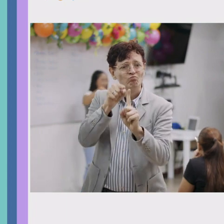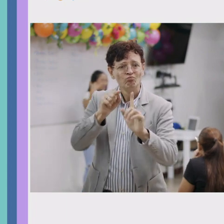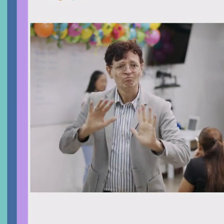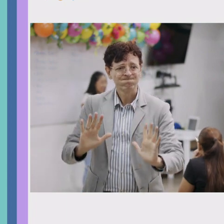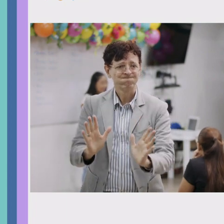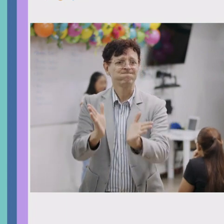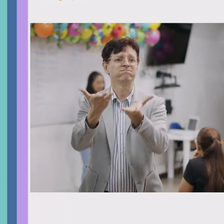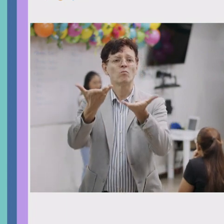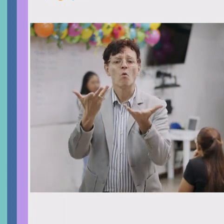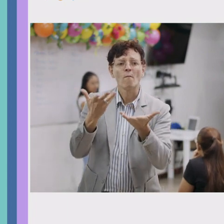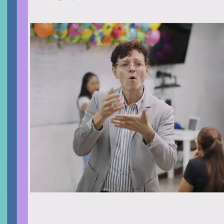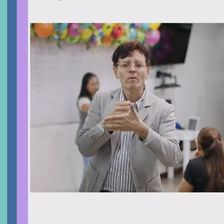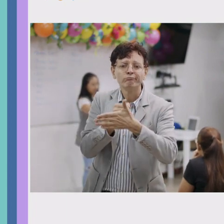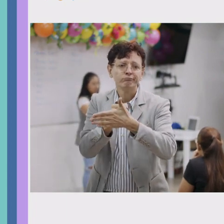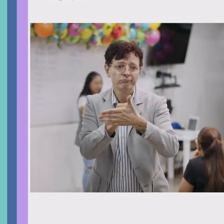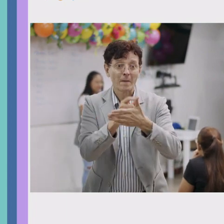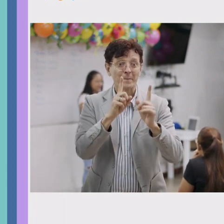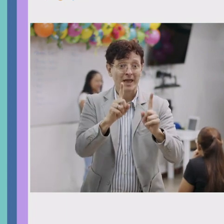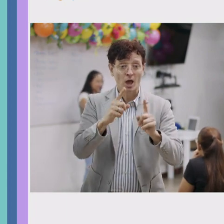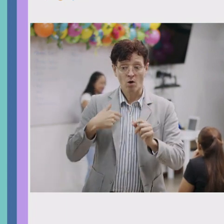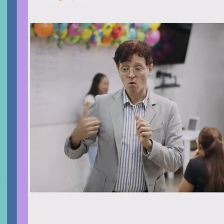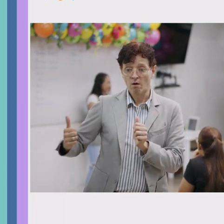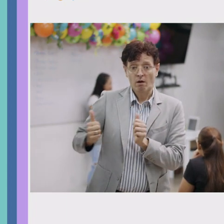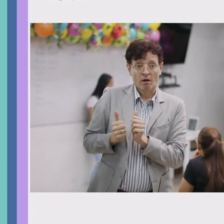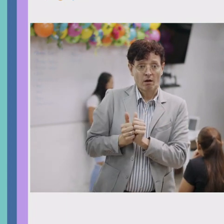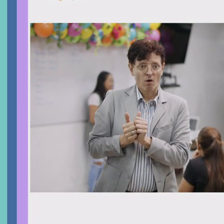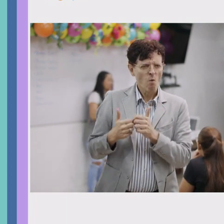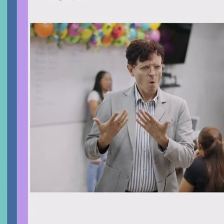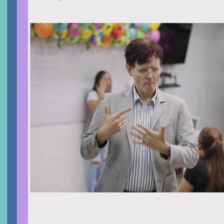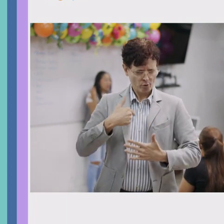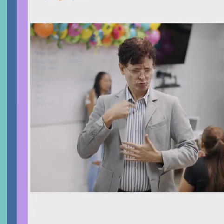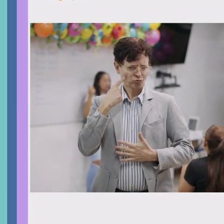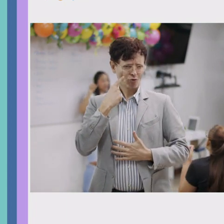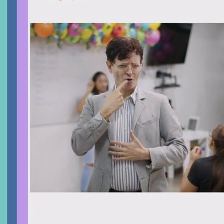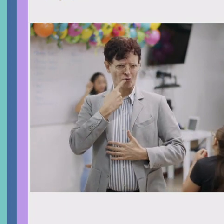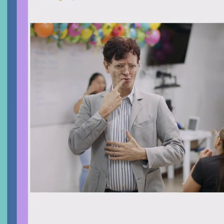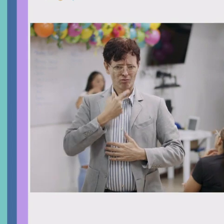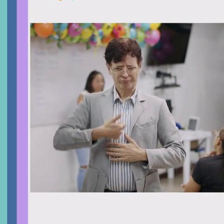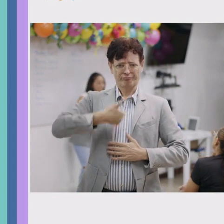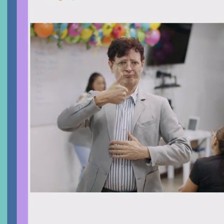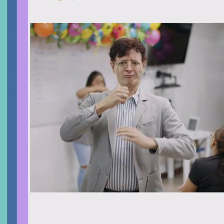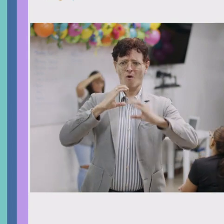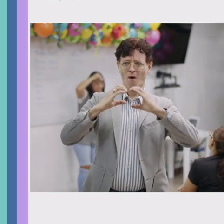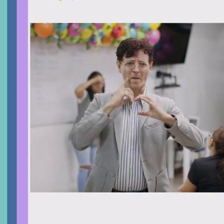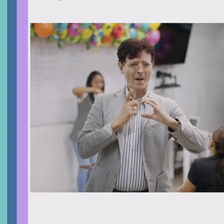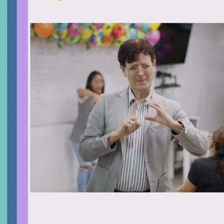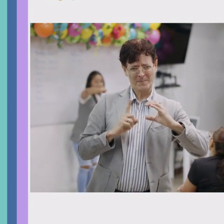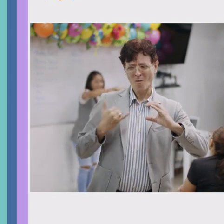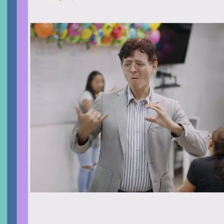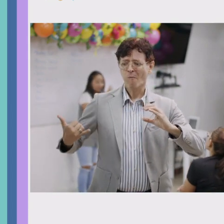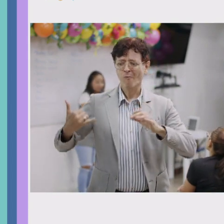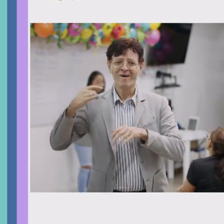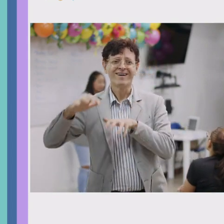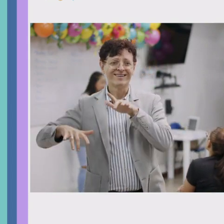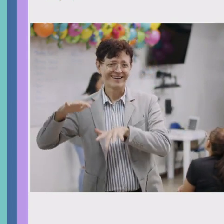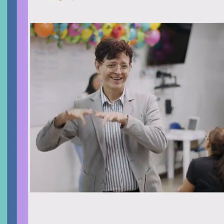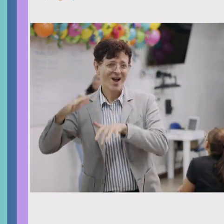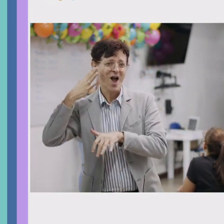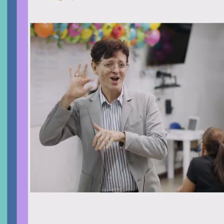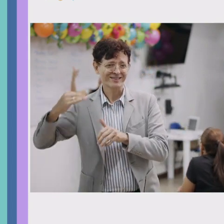viva yo siempre preocupado por hacer que se rompan estas barreras, pero sí trabajando en pro de la